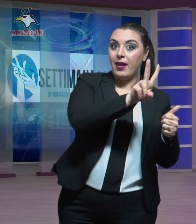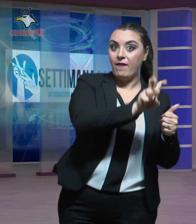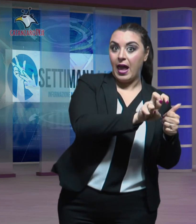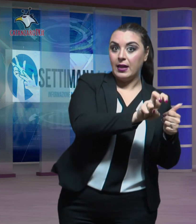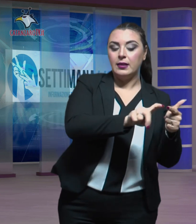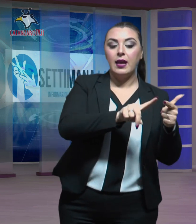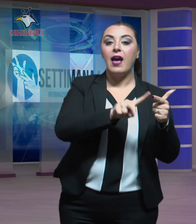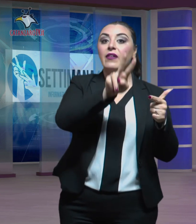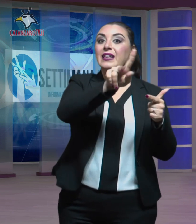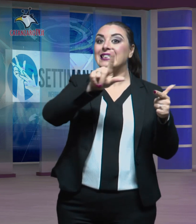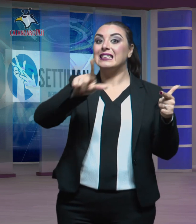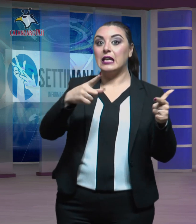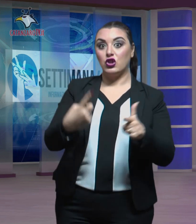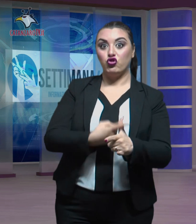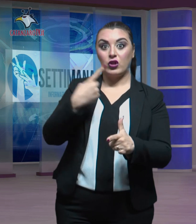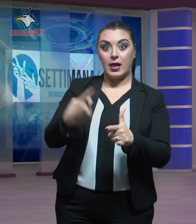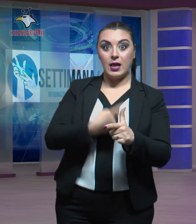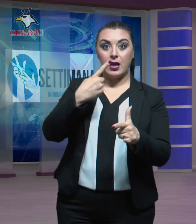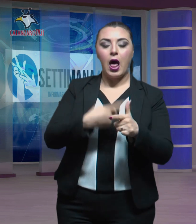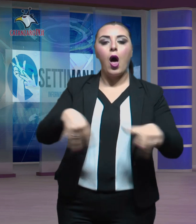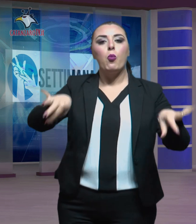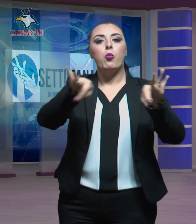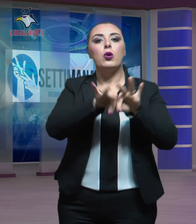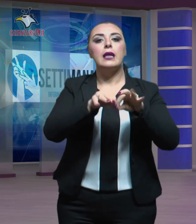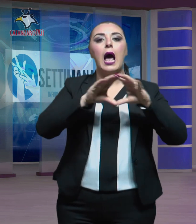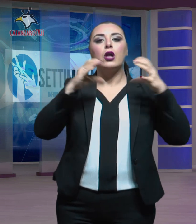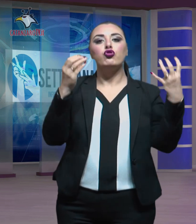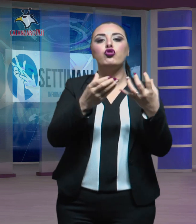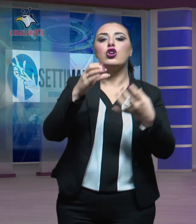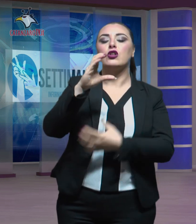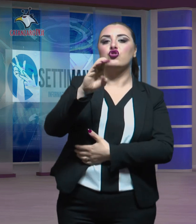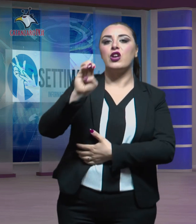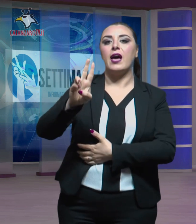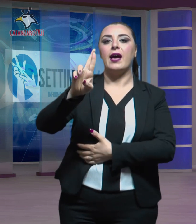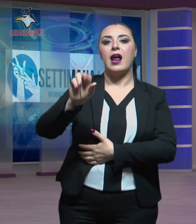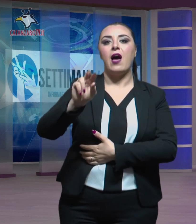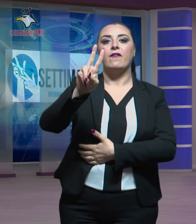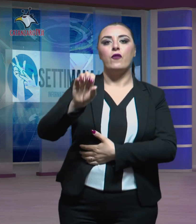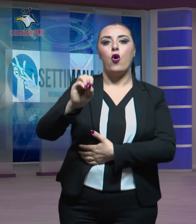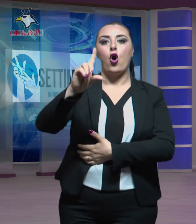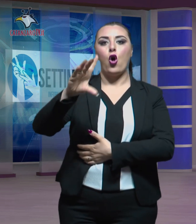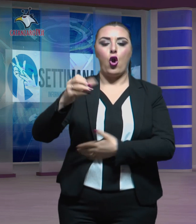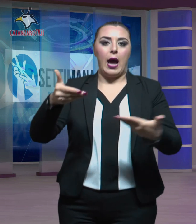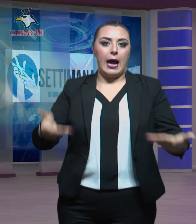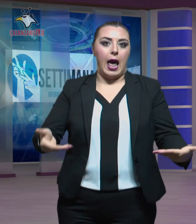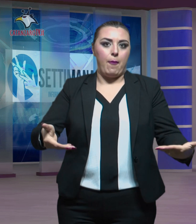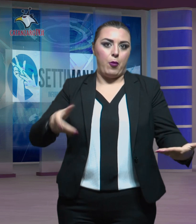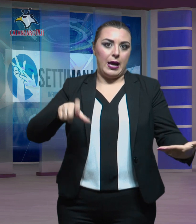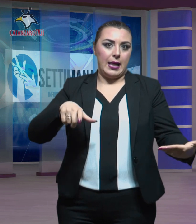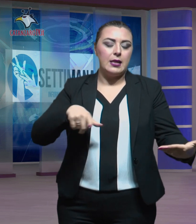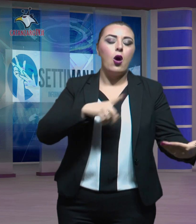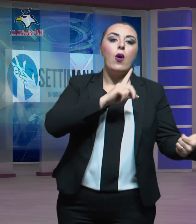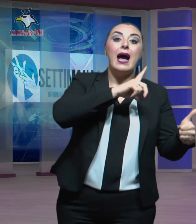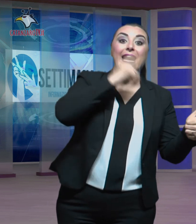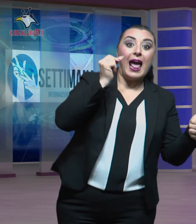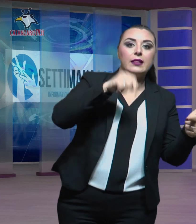27 gennaio, appuntamenti al Ceravolo contro Rende e Casertana.